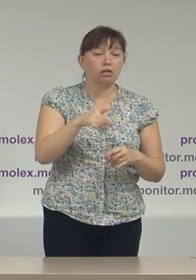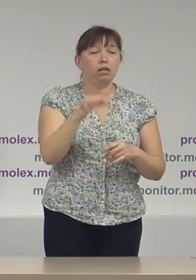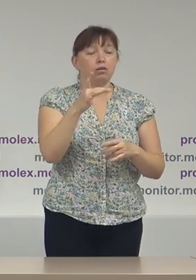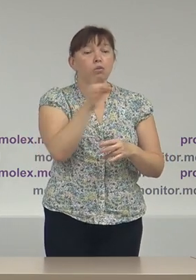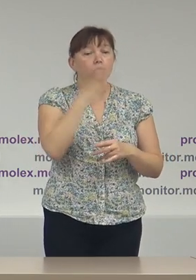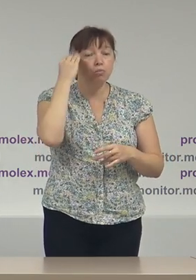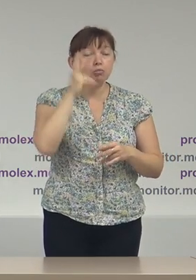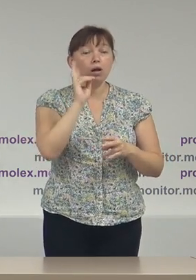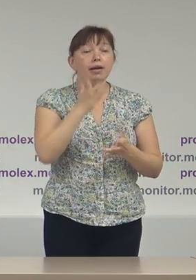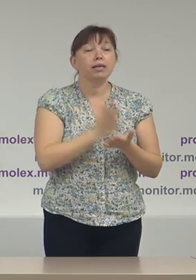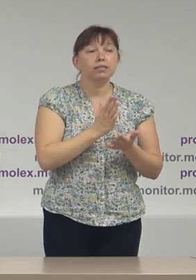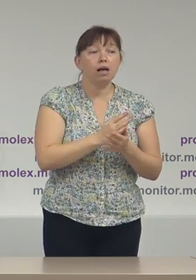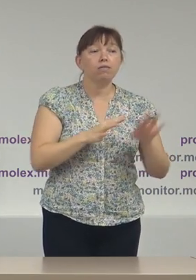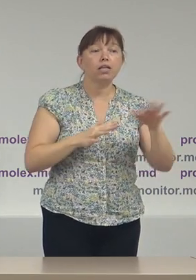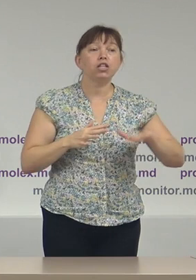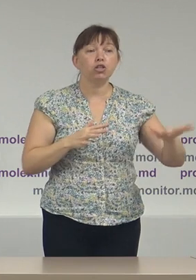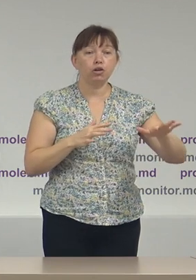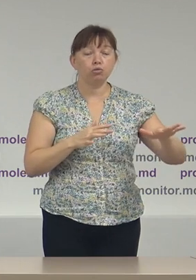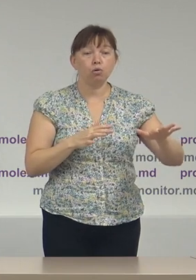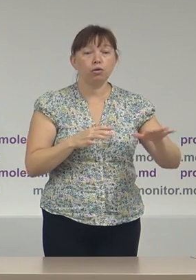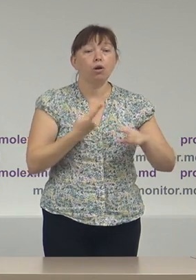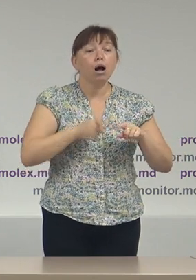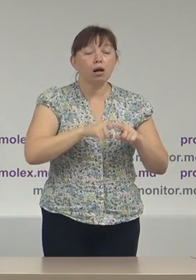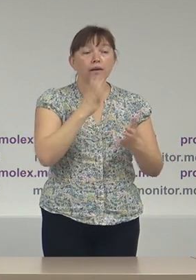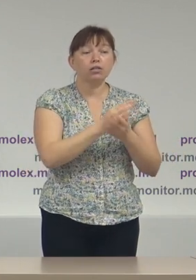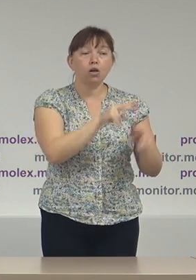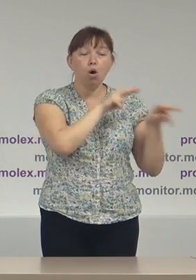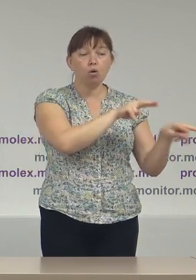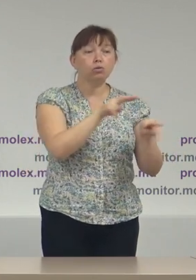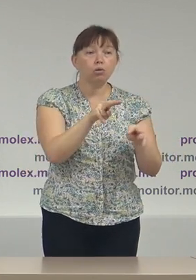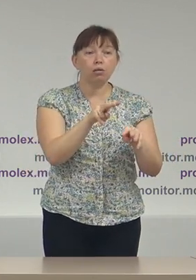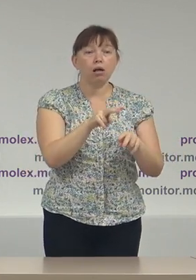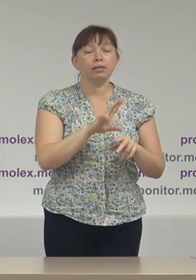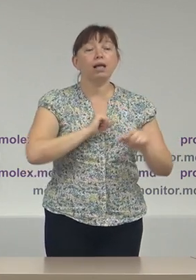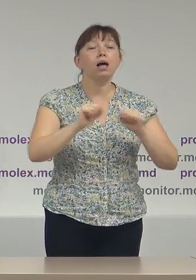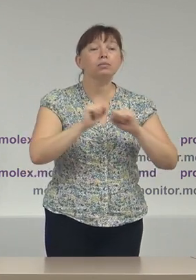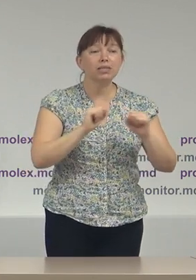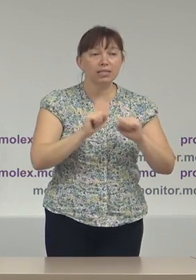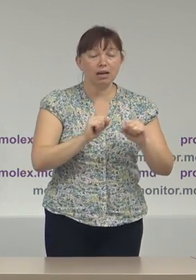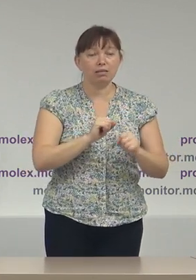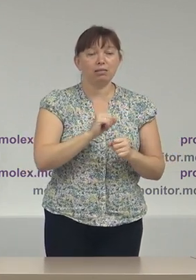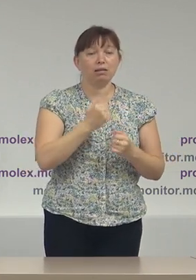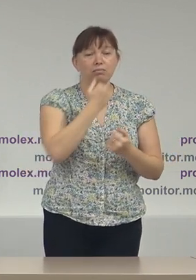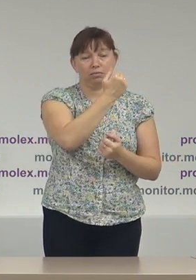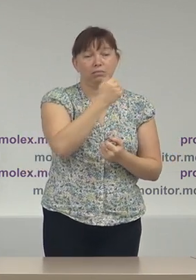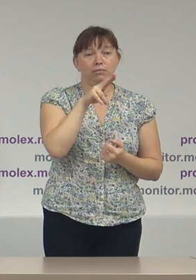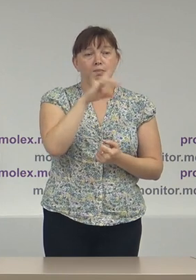află în teritoriul care este controlat de administrația secesionistă.